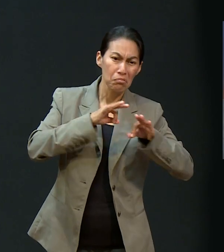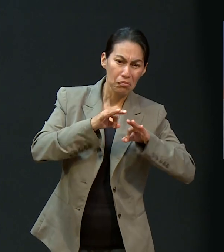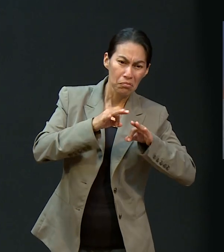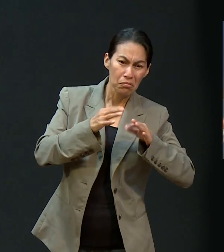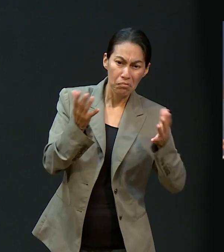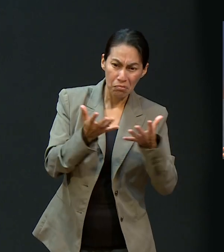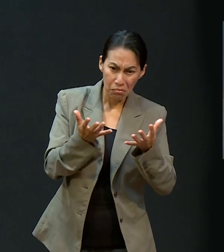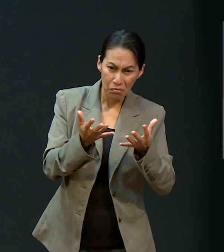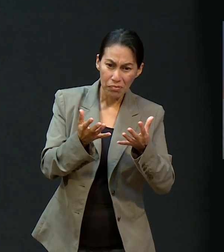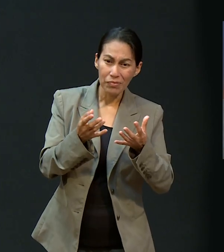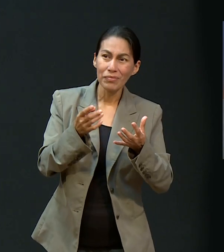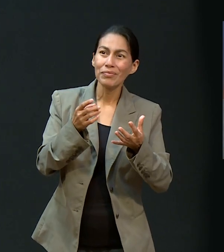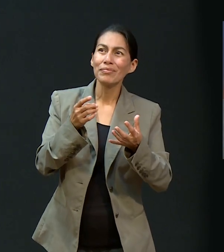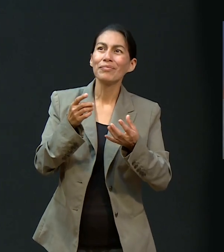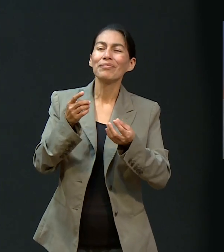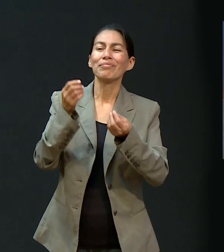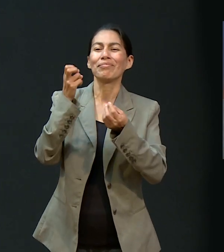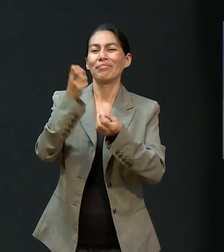hacer lo que tenía que hacer. Y ahí estaba.